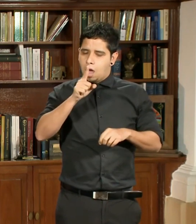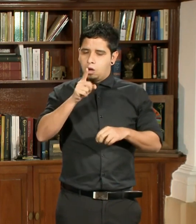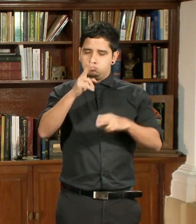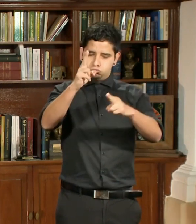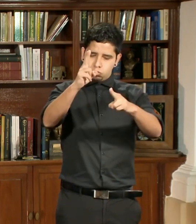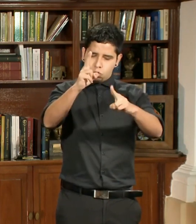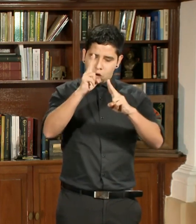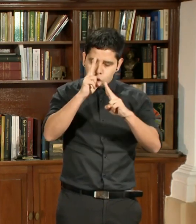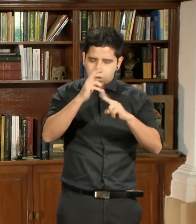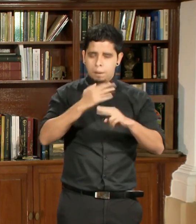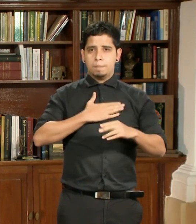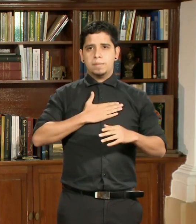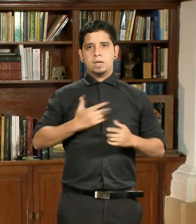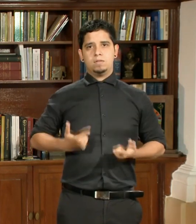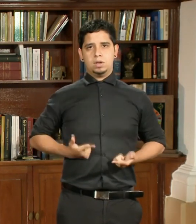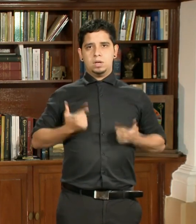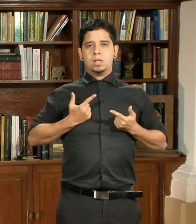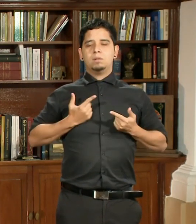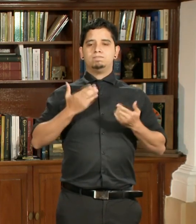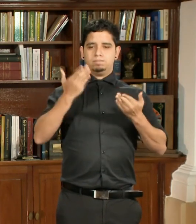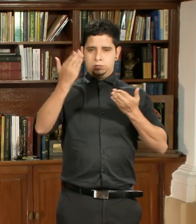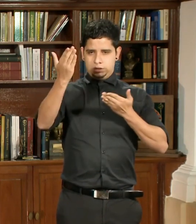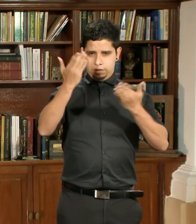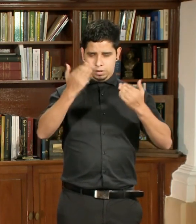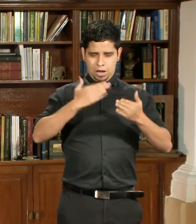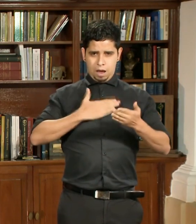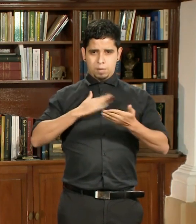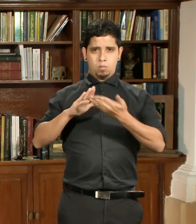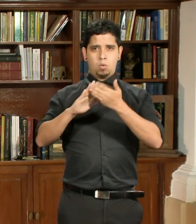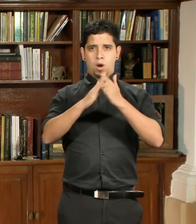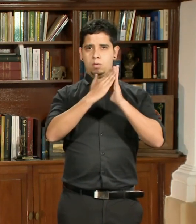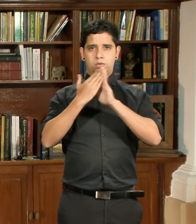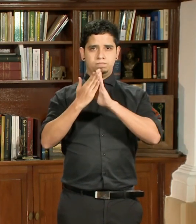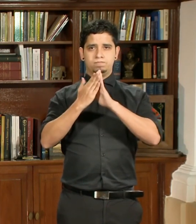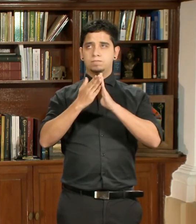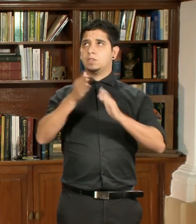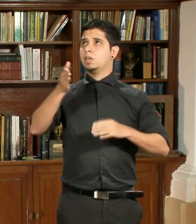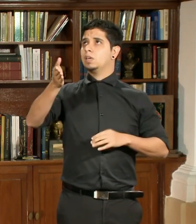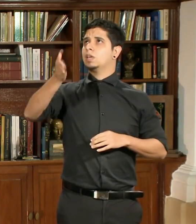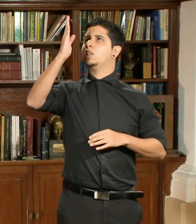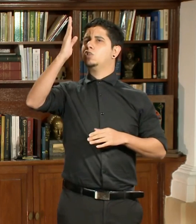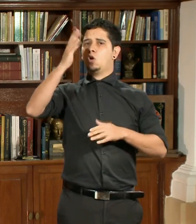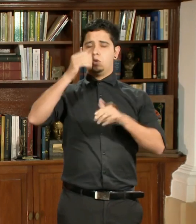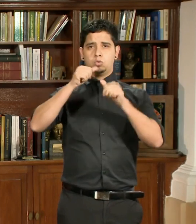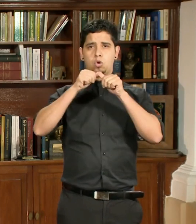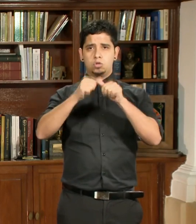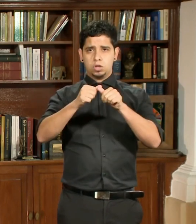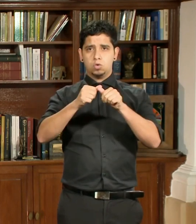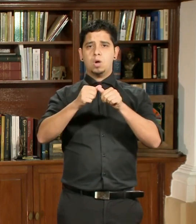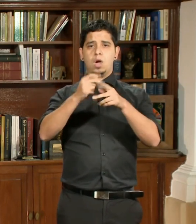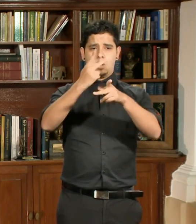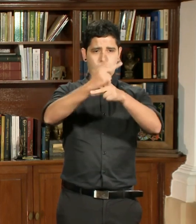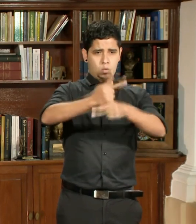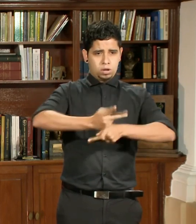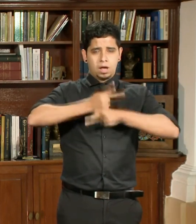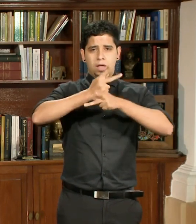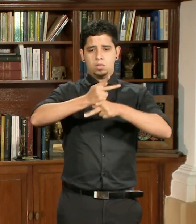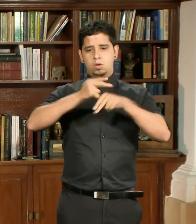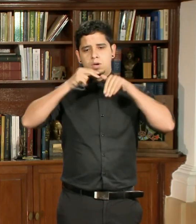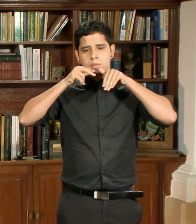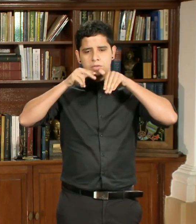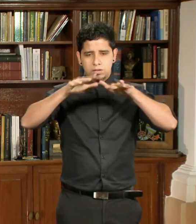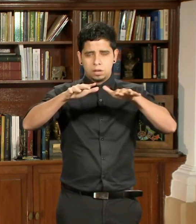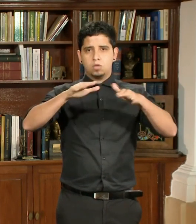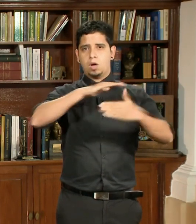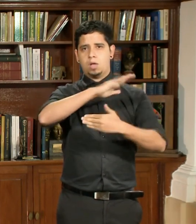grande honor en mi vida servirle a mi pueblo. Que Dios continúe cuidando y bendiciendo